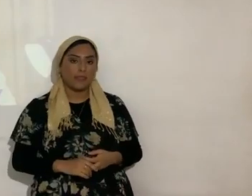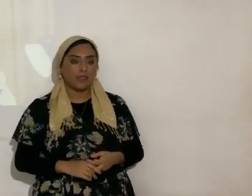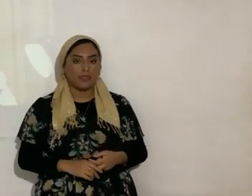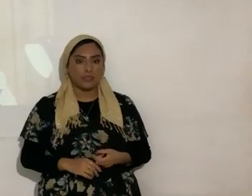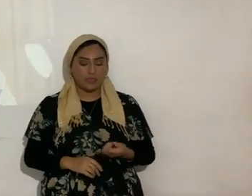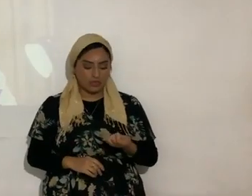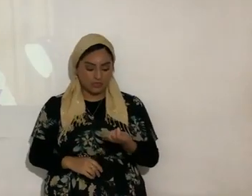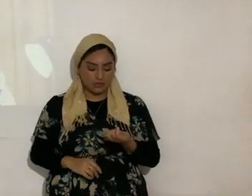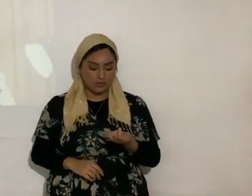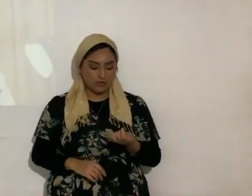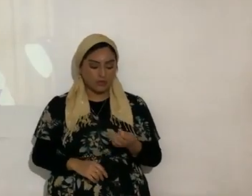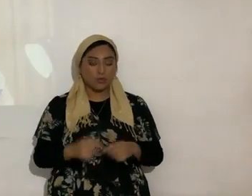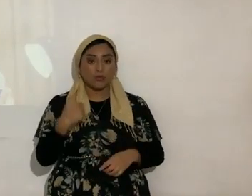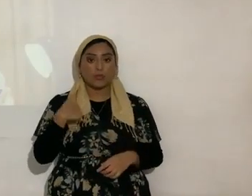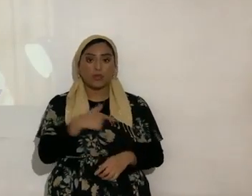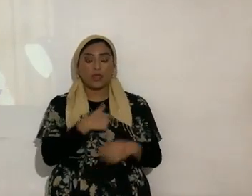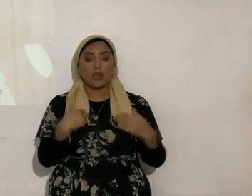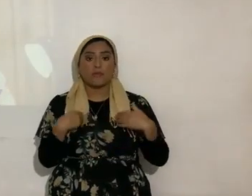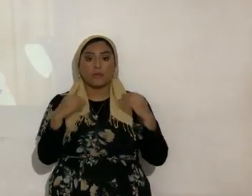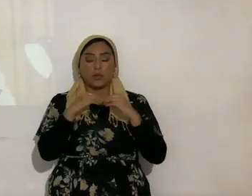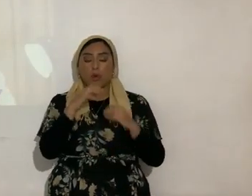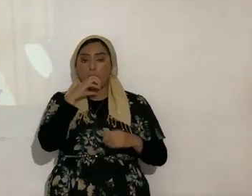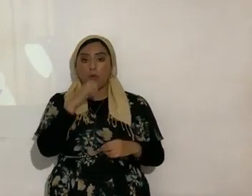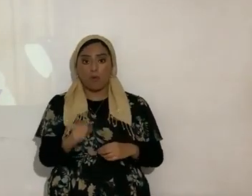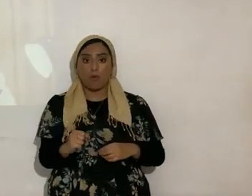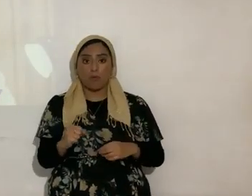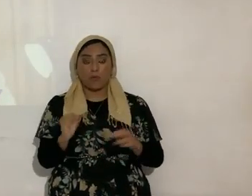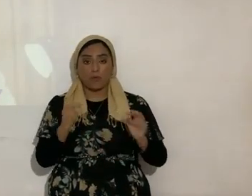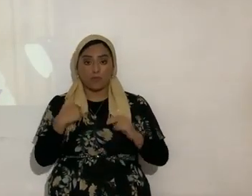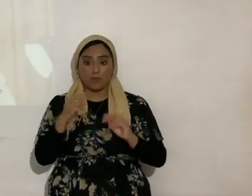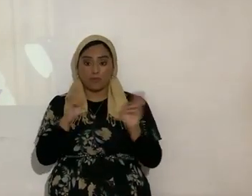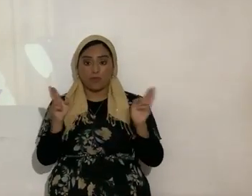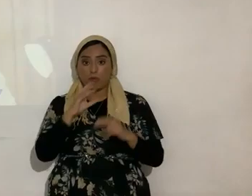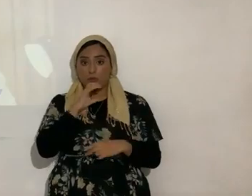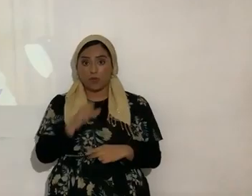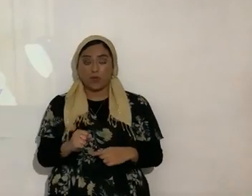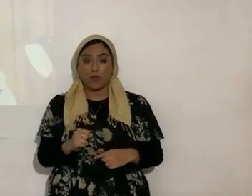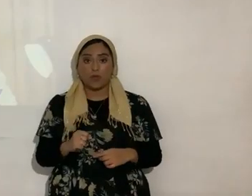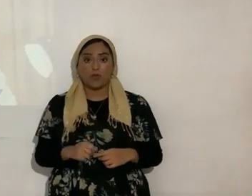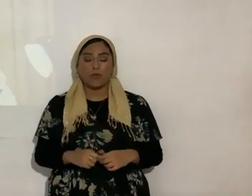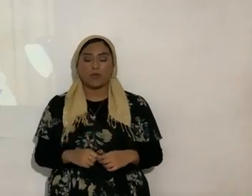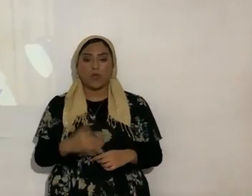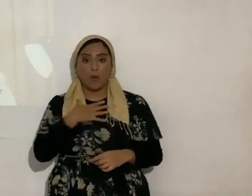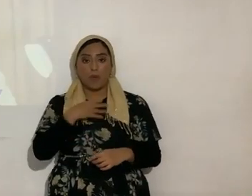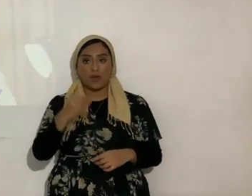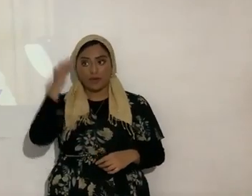entonces los que tenemos más edad y ya pintamos canas pues yo todos los días le doy